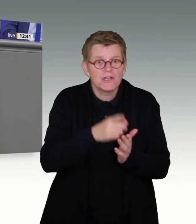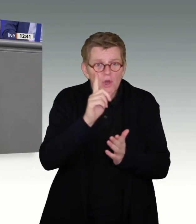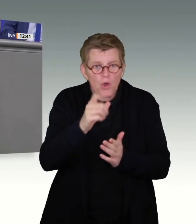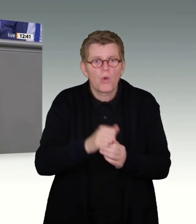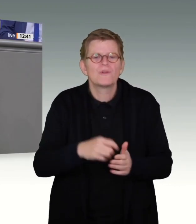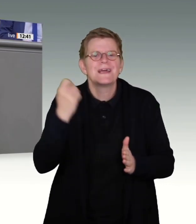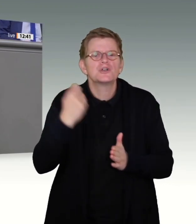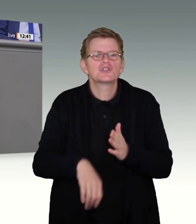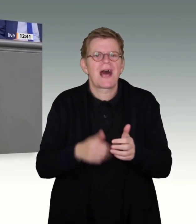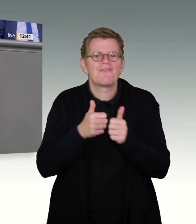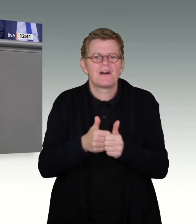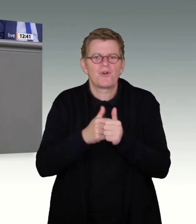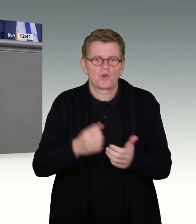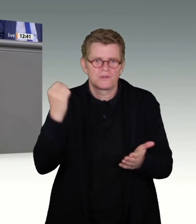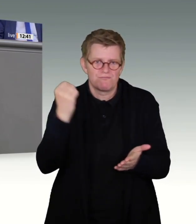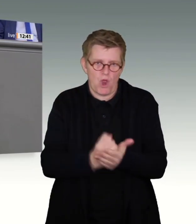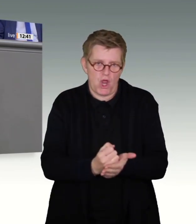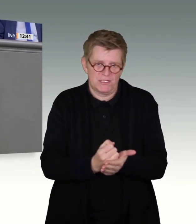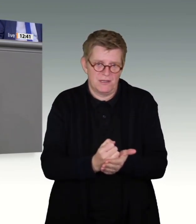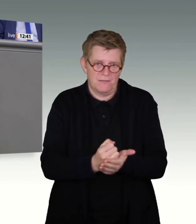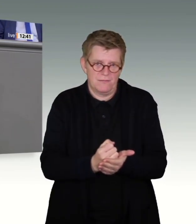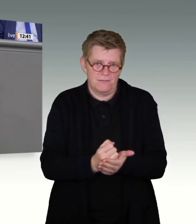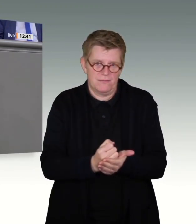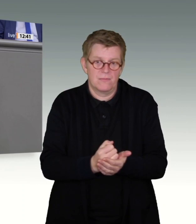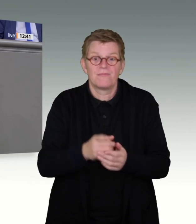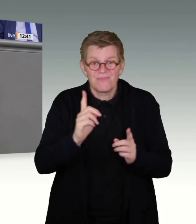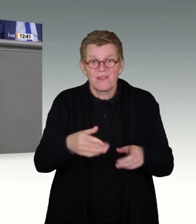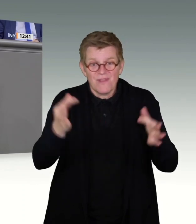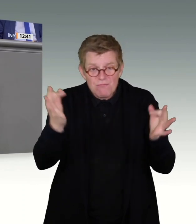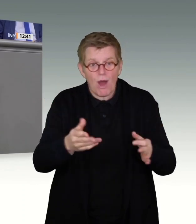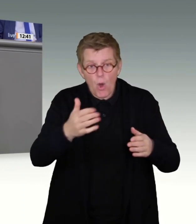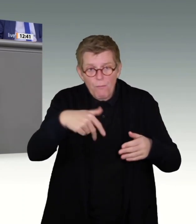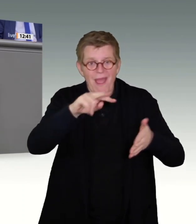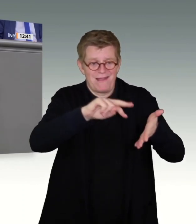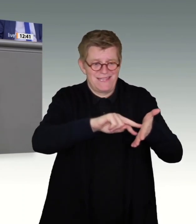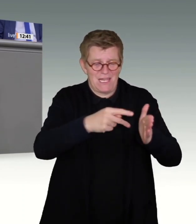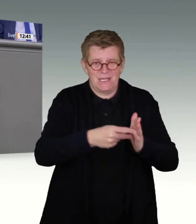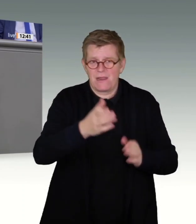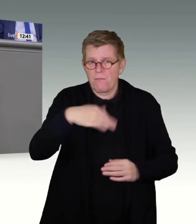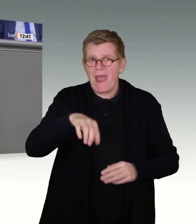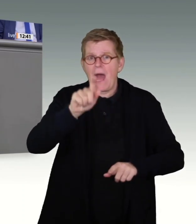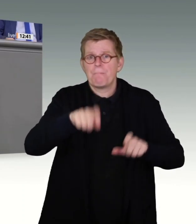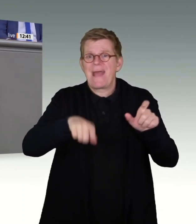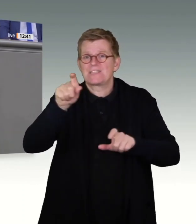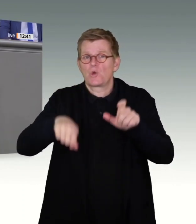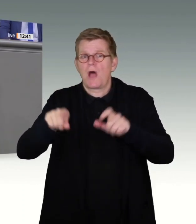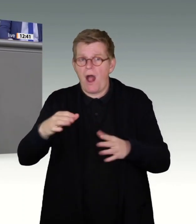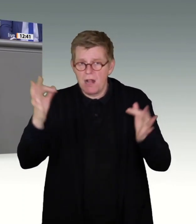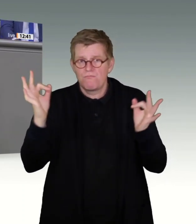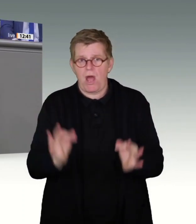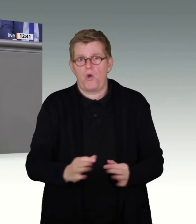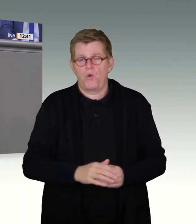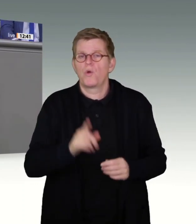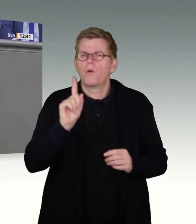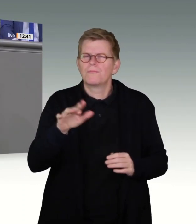Strafverfolgungsbehörden müssen wir eben technisch und personell insbesondere besser ausstatten,